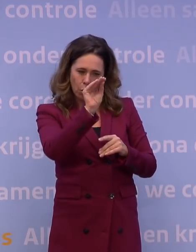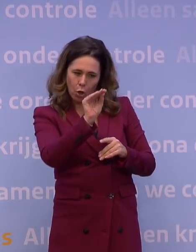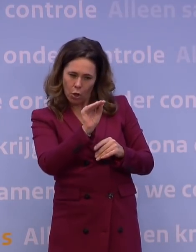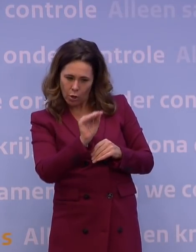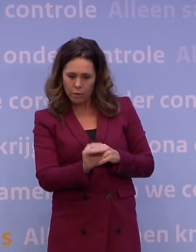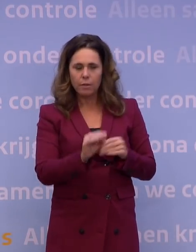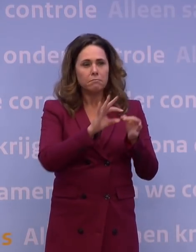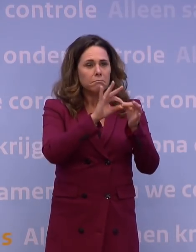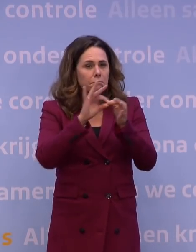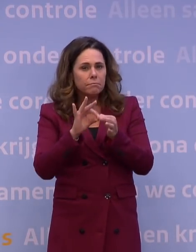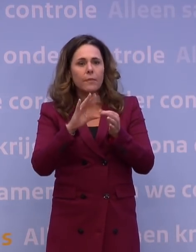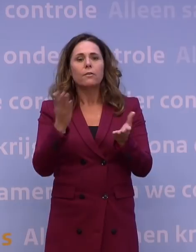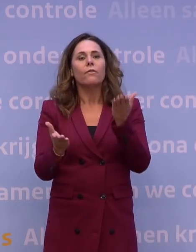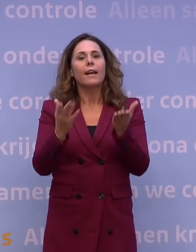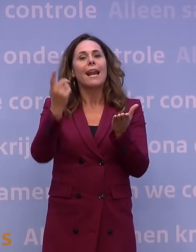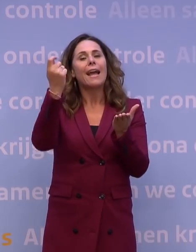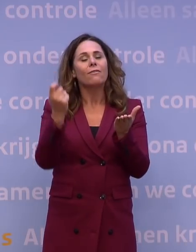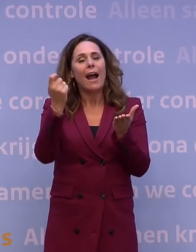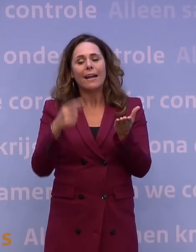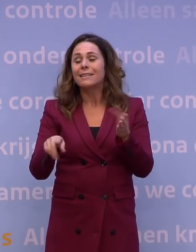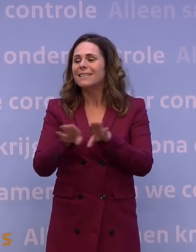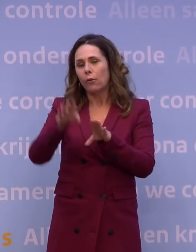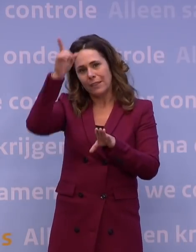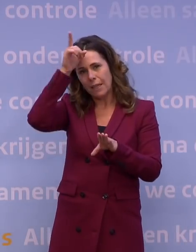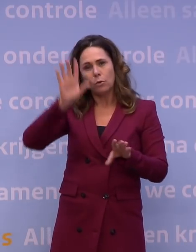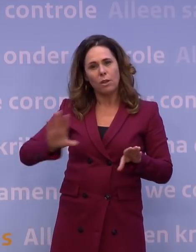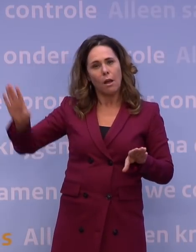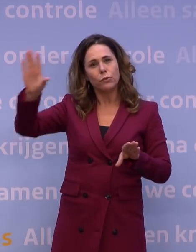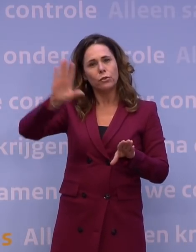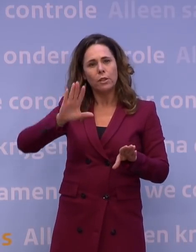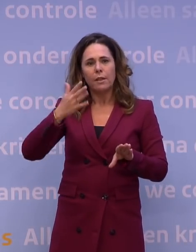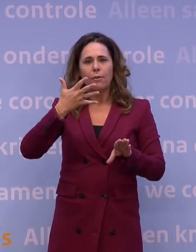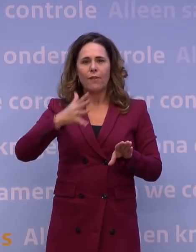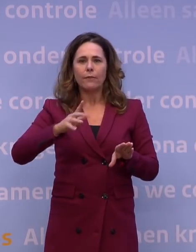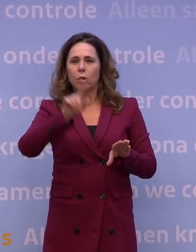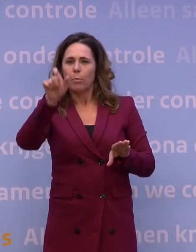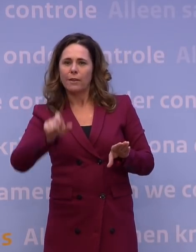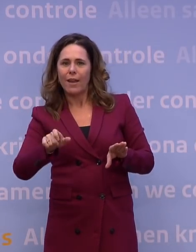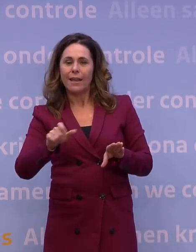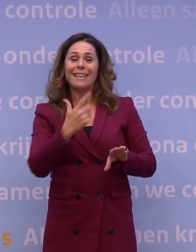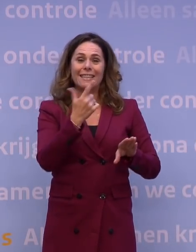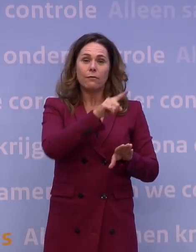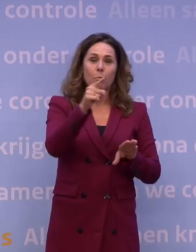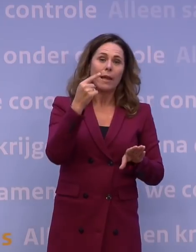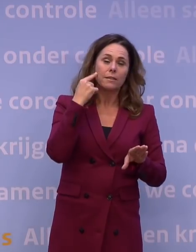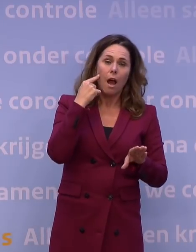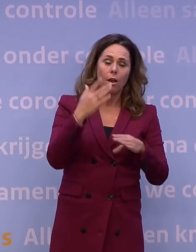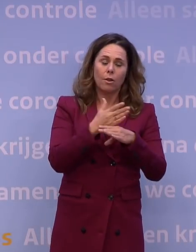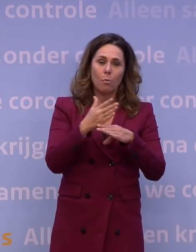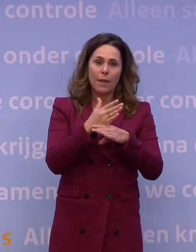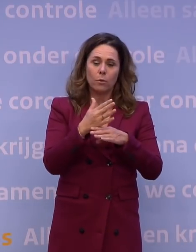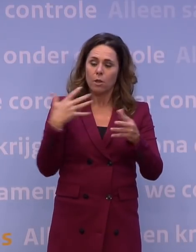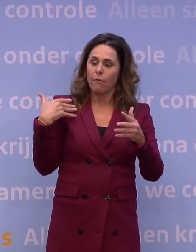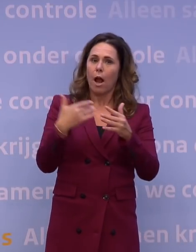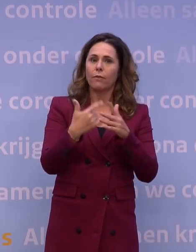eigenlijk hebben we daar de vergelijkbare signaalwaarde gekozen die ook Duitsland heeft. Dat is vijftig per week, nou, laten we zeggen zeven per dag, gemiddeld over de afgelopen zeven